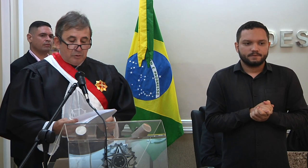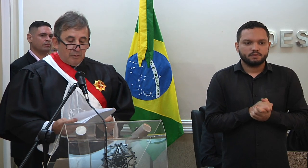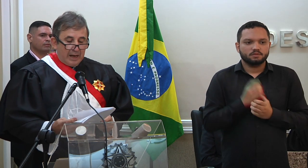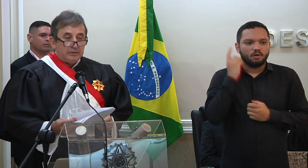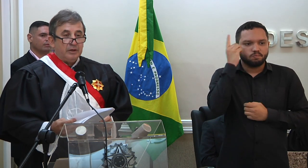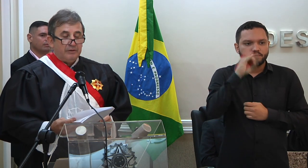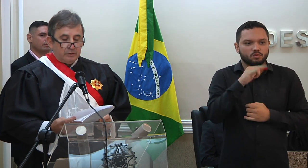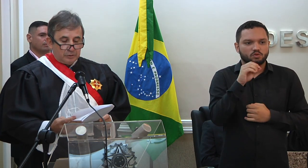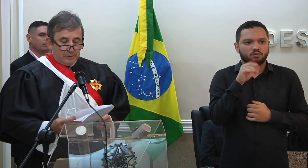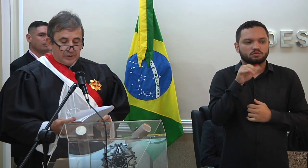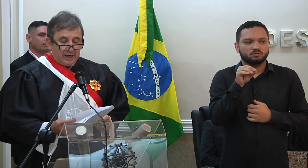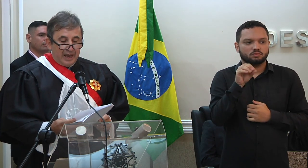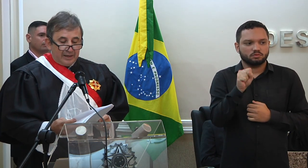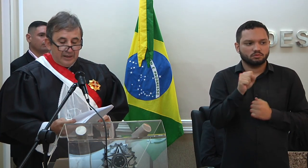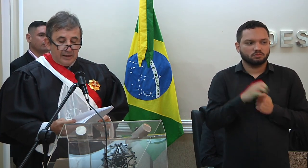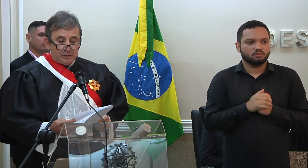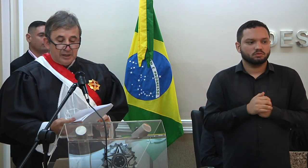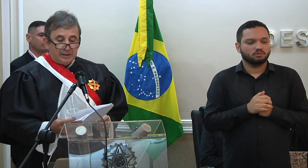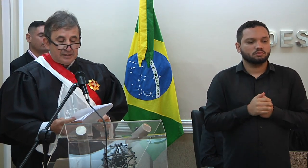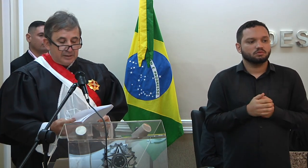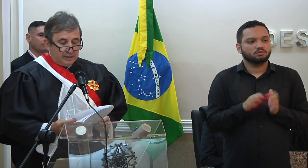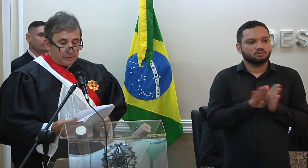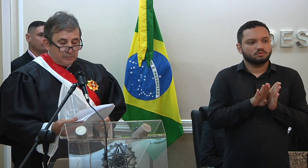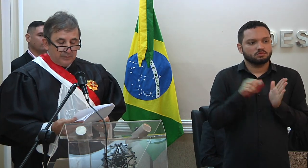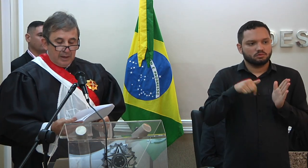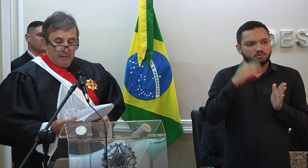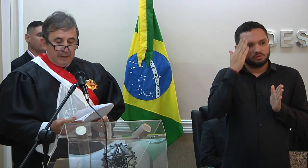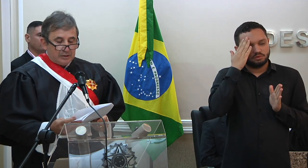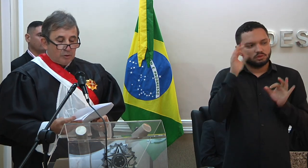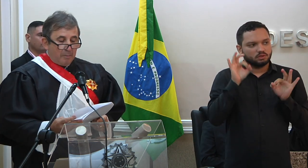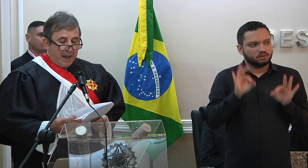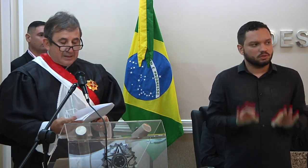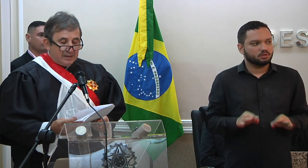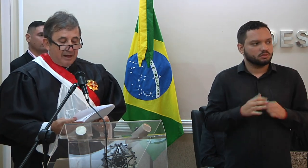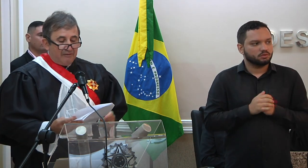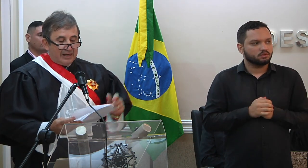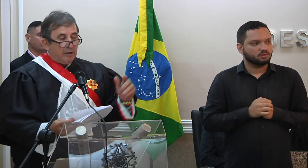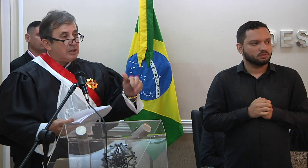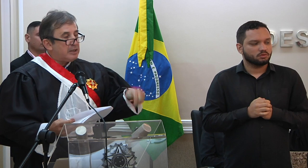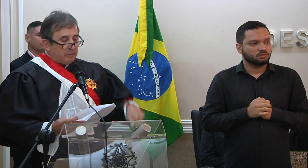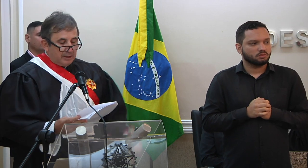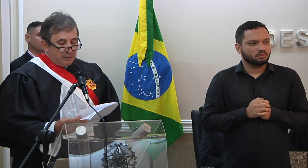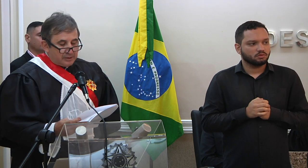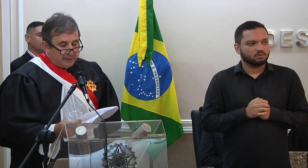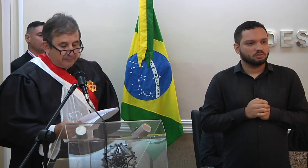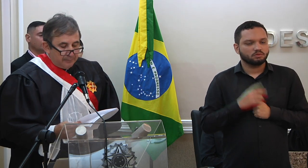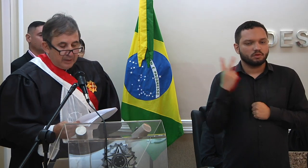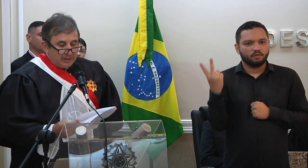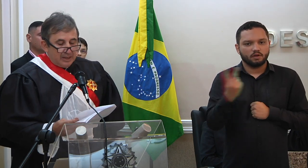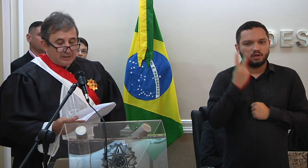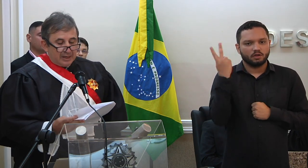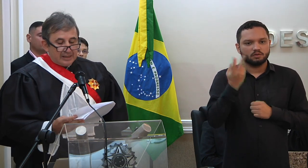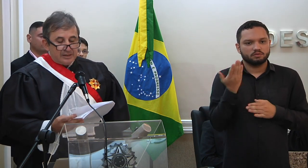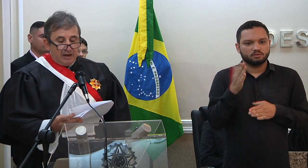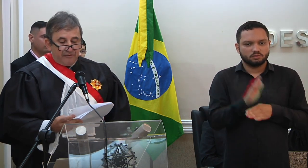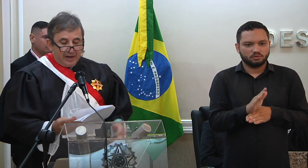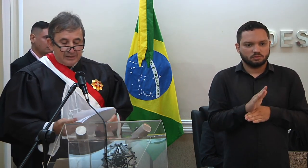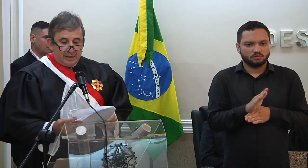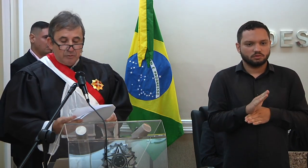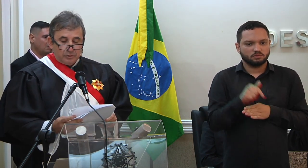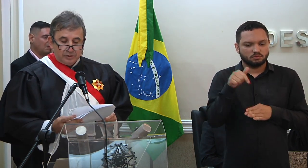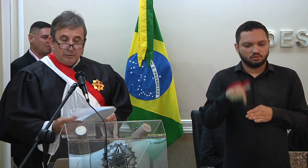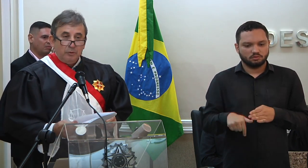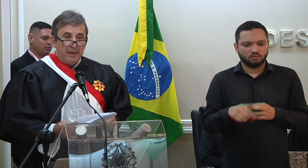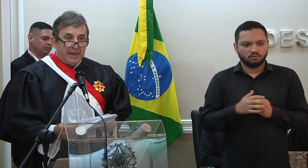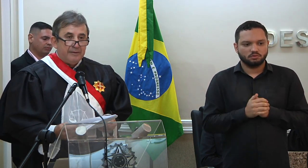desembargador João Carlos de Oliveira Uchoa, chega aqui e tenho certeza disso, para somar-se a valiosa contribuição que esta Casa já